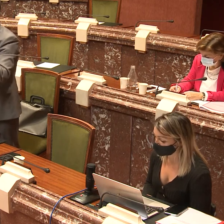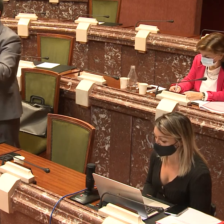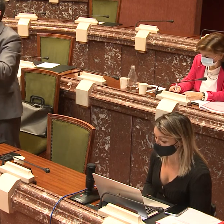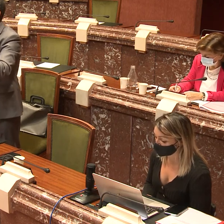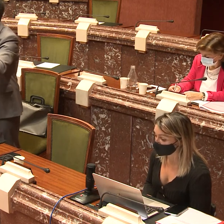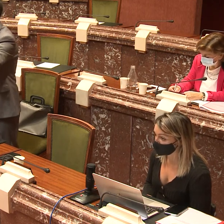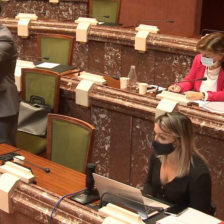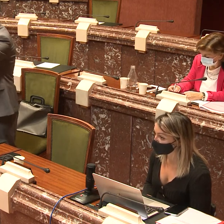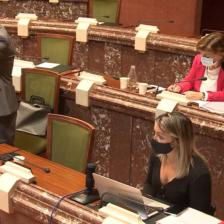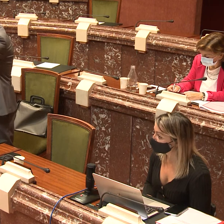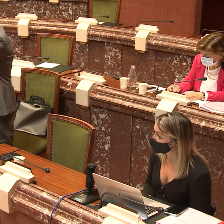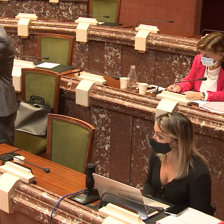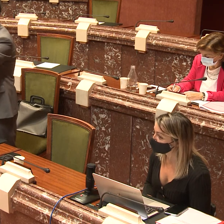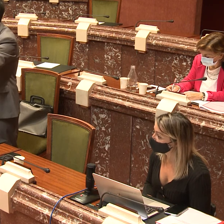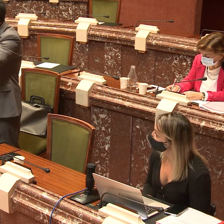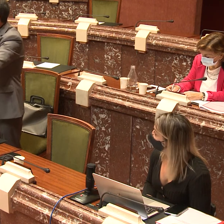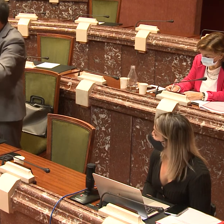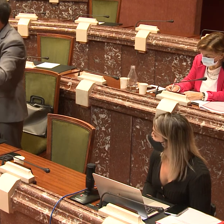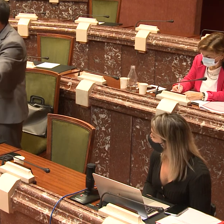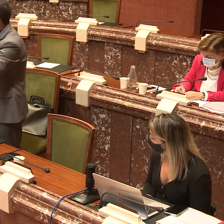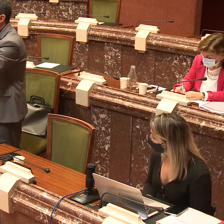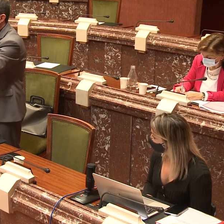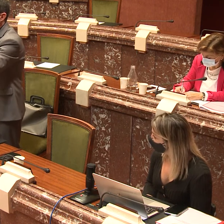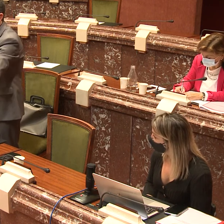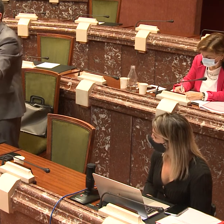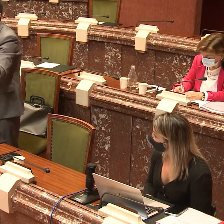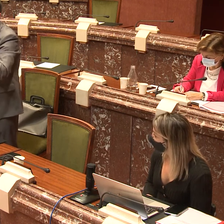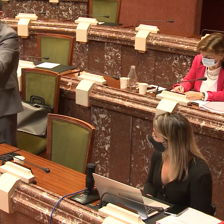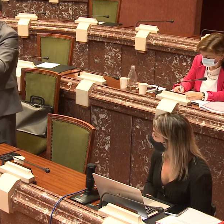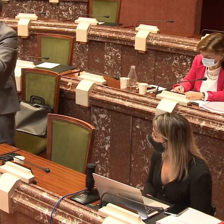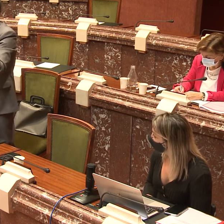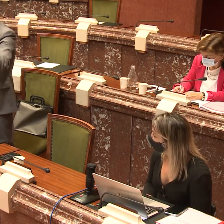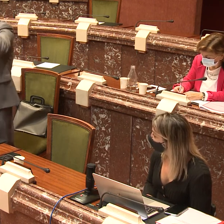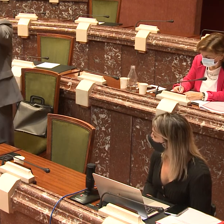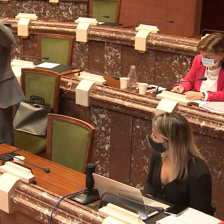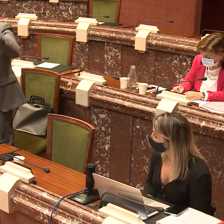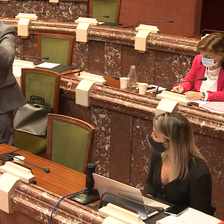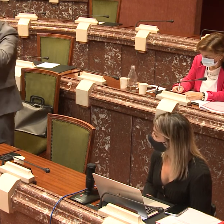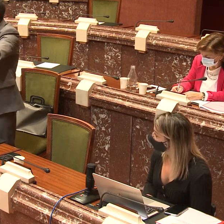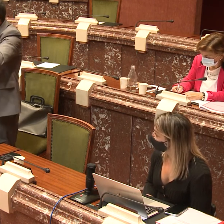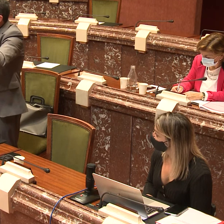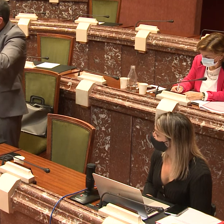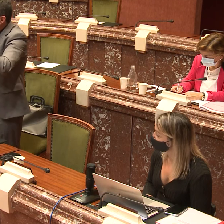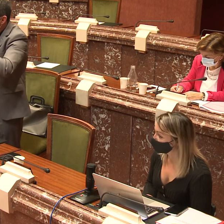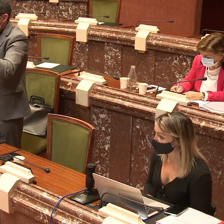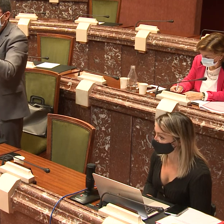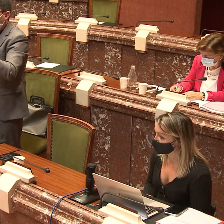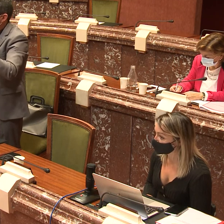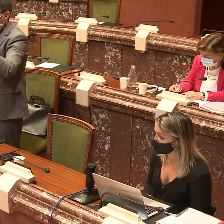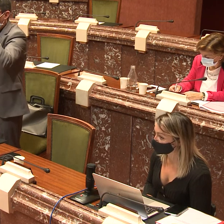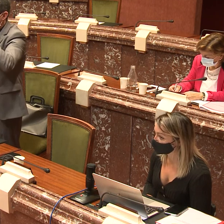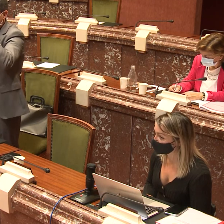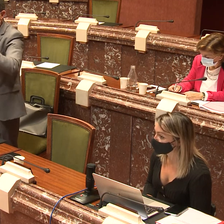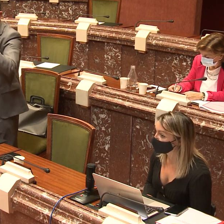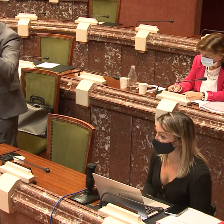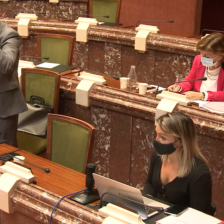Yo sé que la voluntad política es evidente y yo eso lo aplaudo. Y en otras